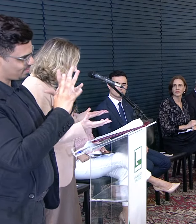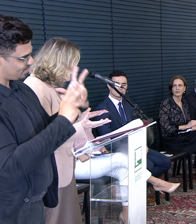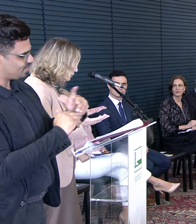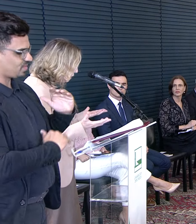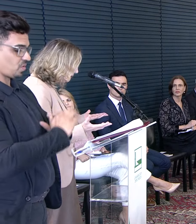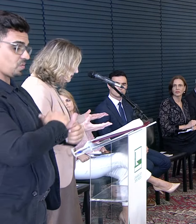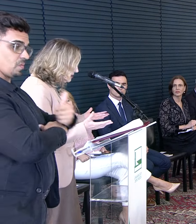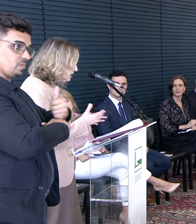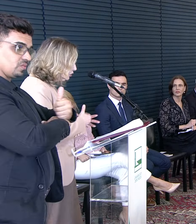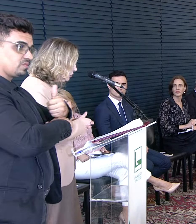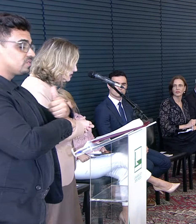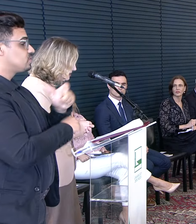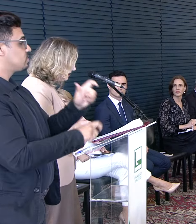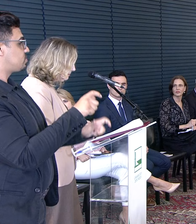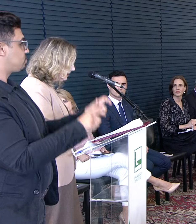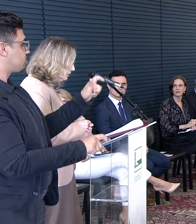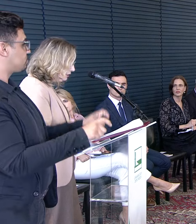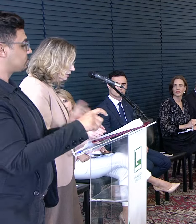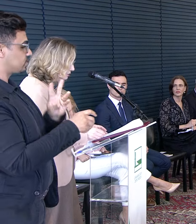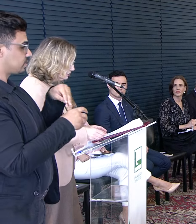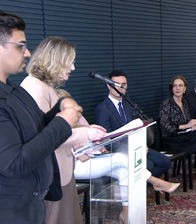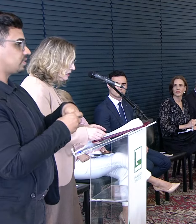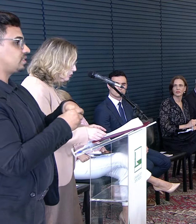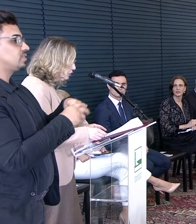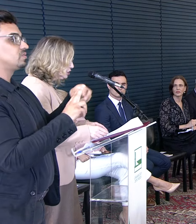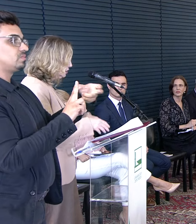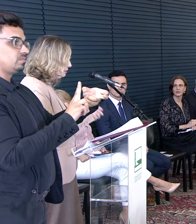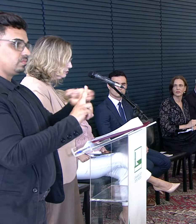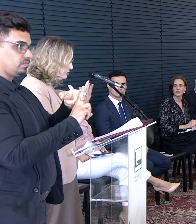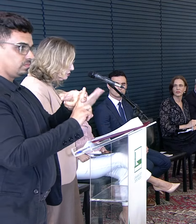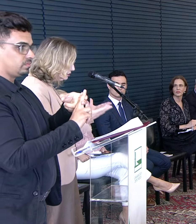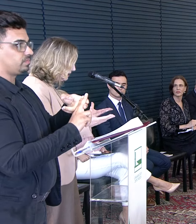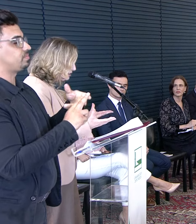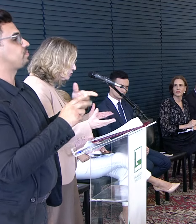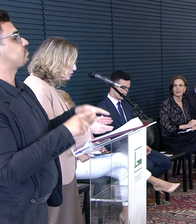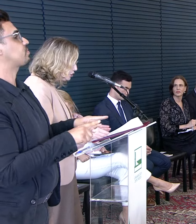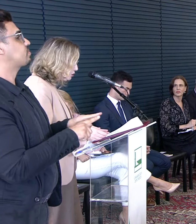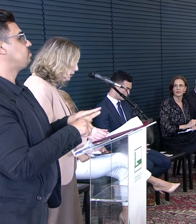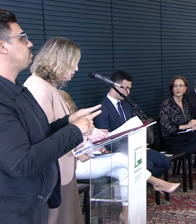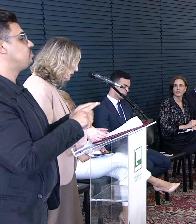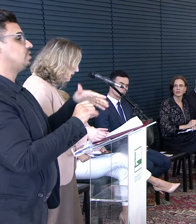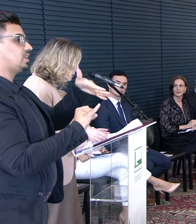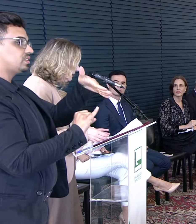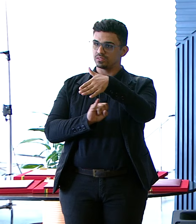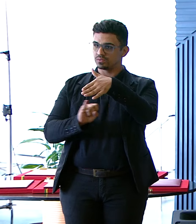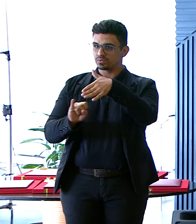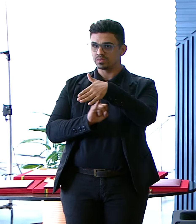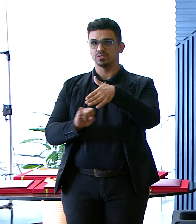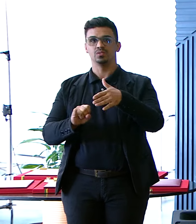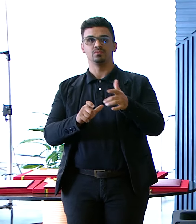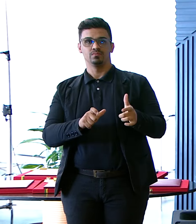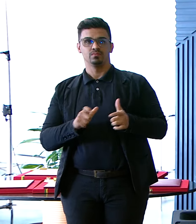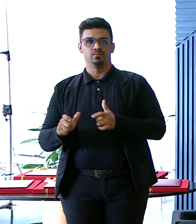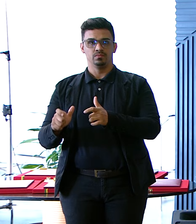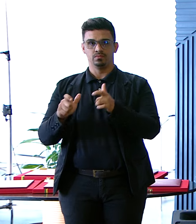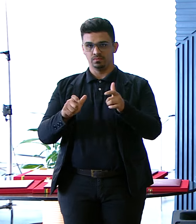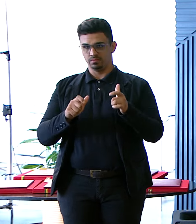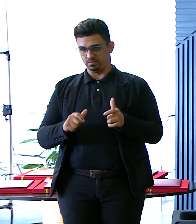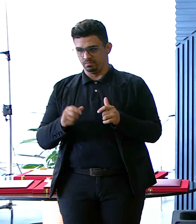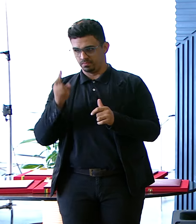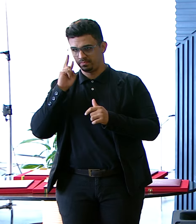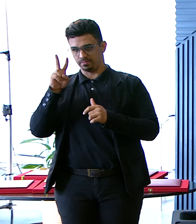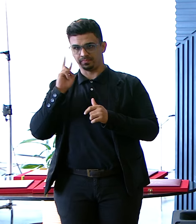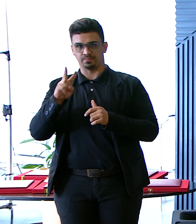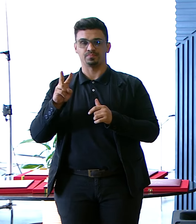os profissionais E todas Do sistema único De saúde Das instituições De um modo geral E em memória Do doutor